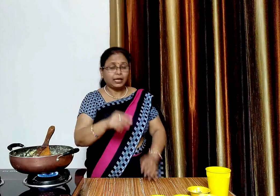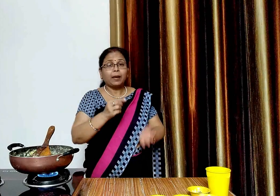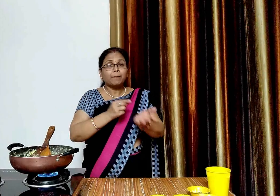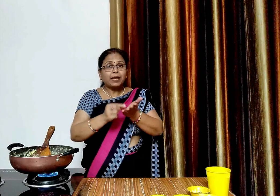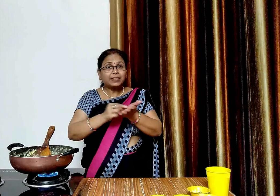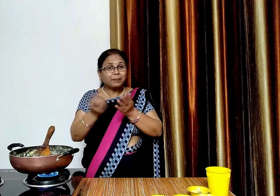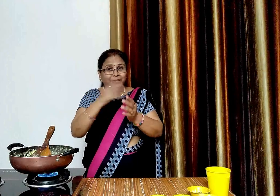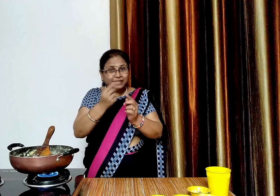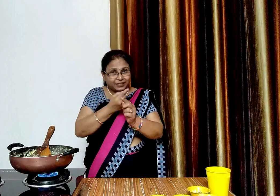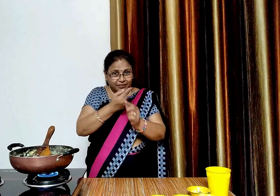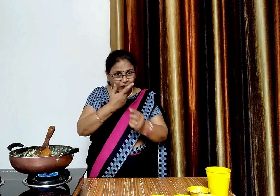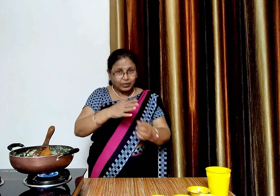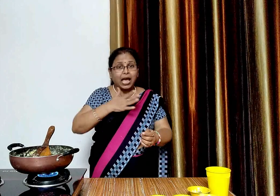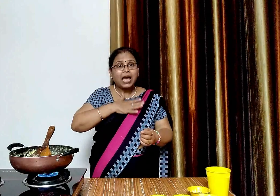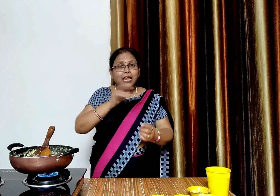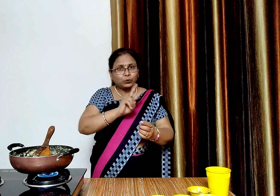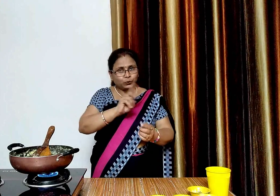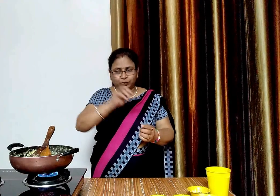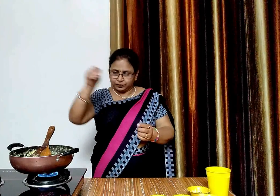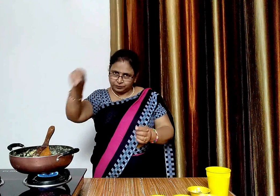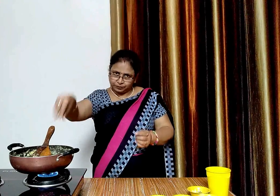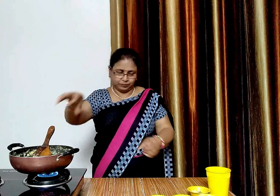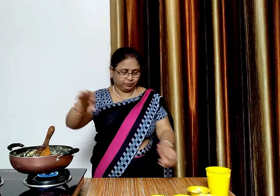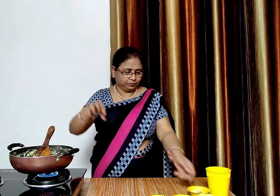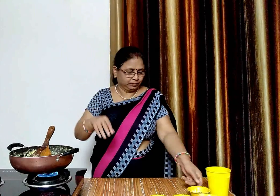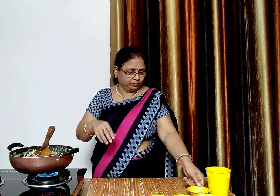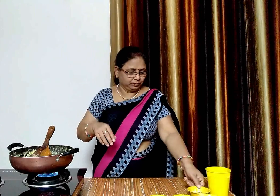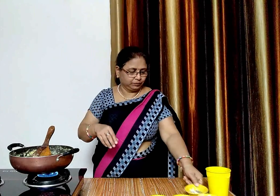अब इसमें चॉप बादाम और पिस्था डालेंगे